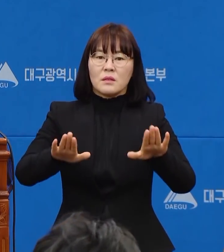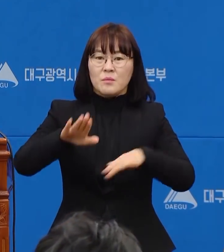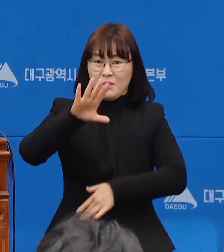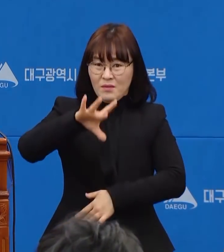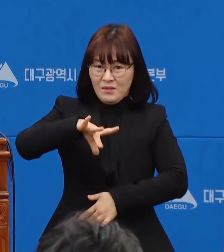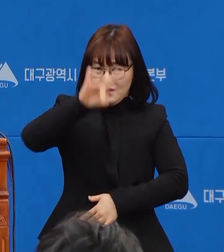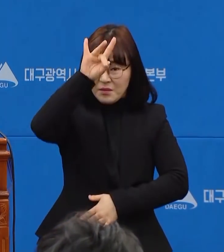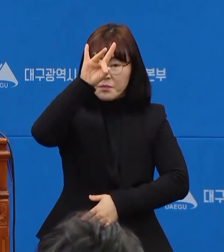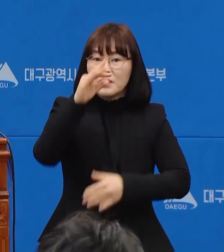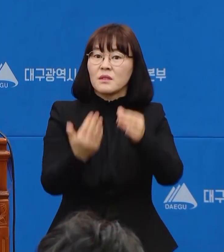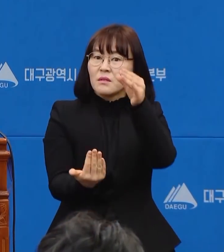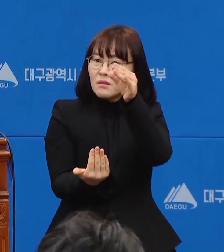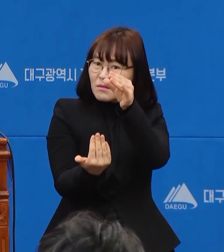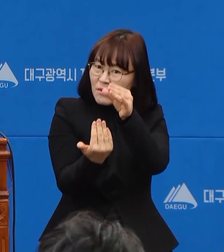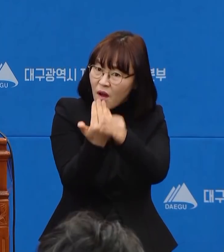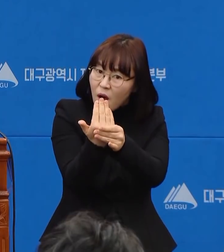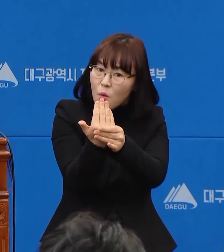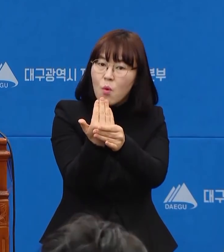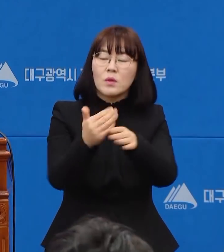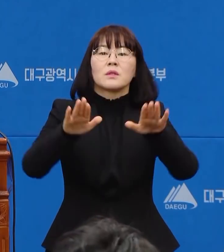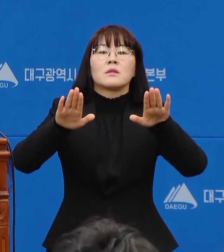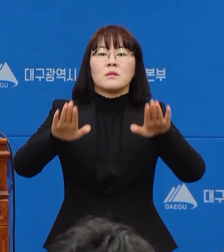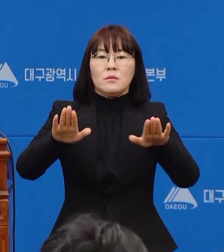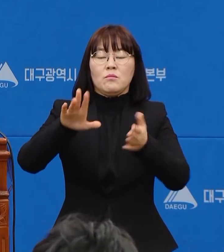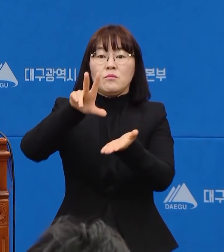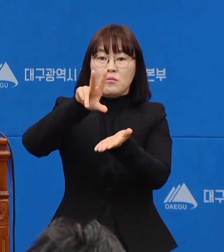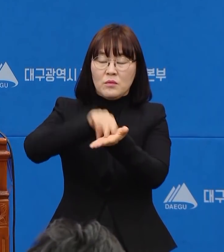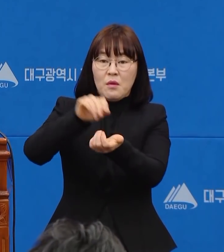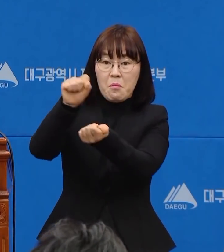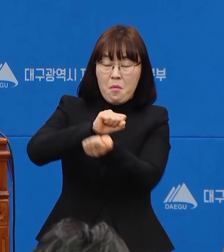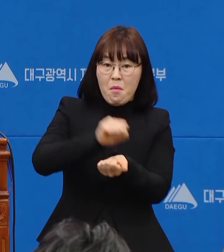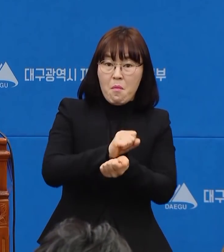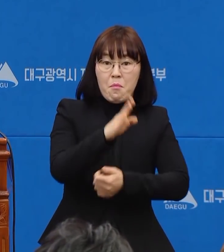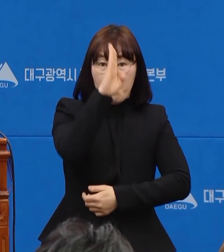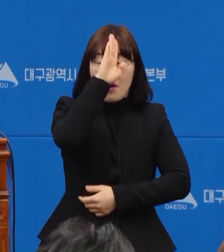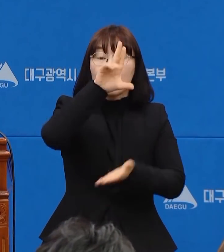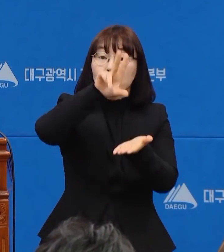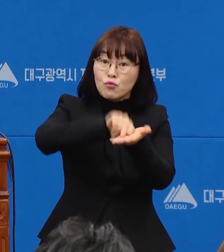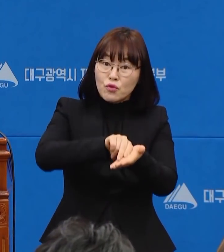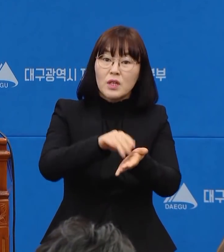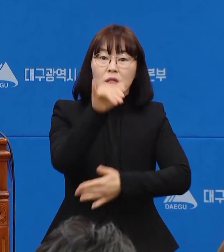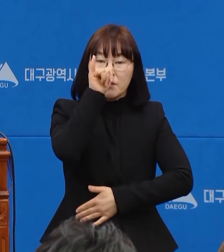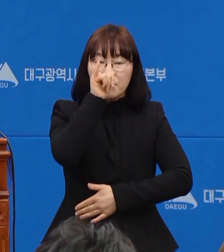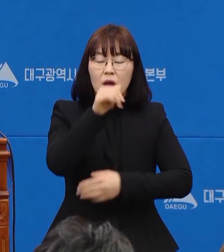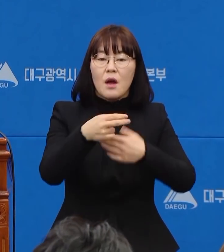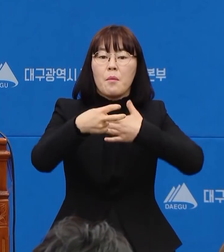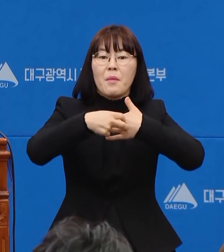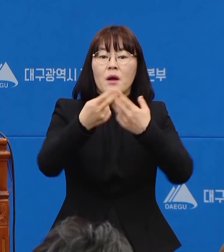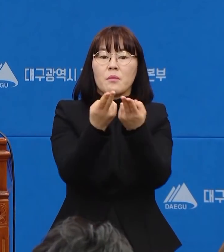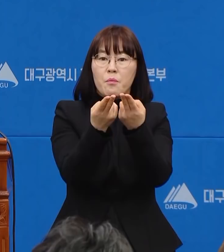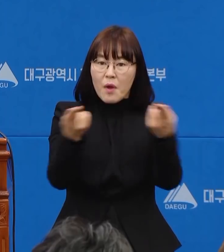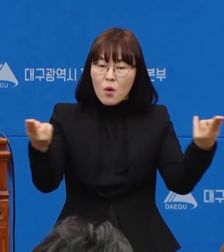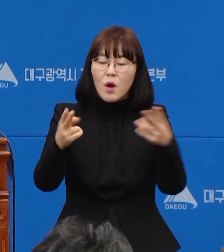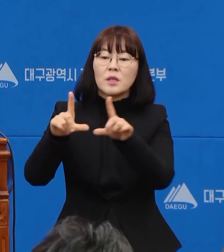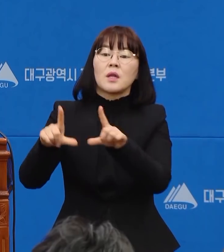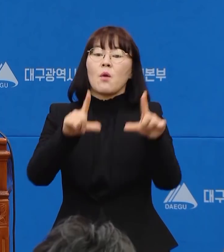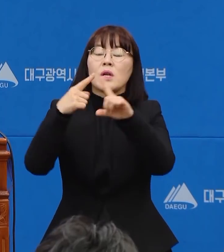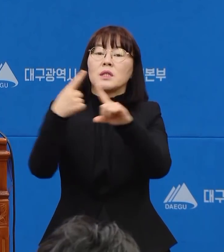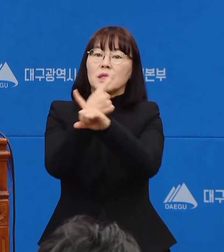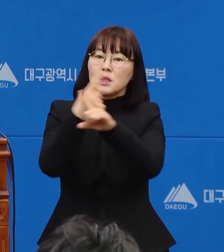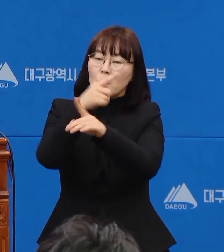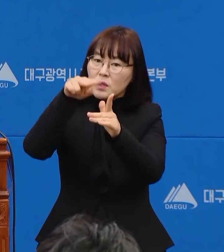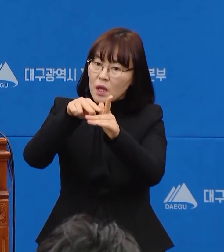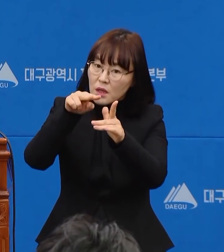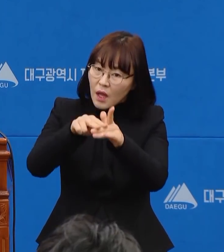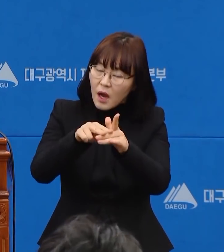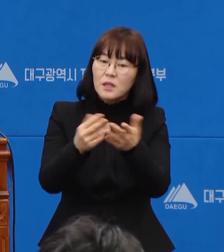못했던 미중의 상황을 겪고 있습니다. 부족한 병실과 생활치료센터 그리고 의료진과